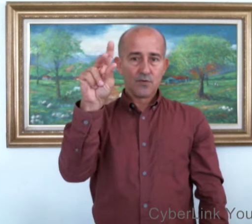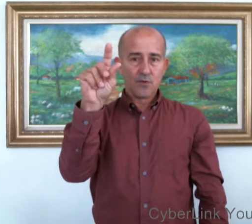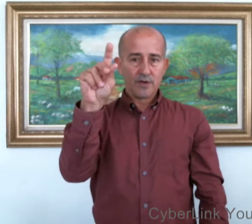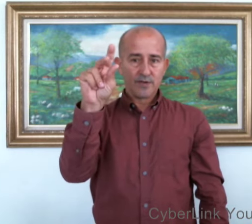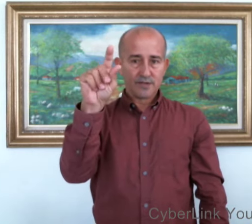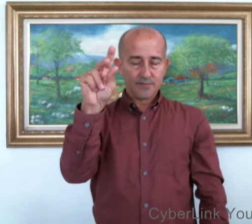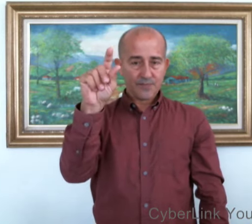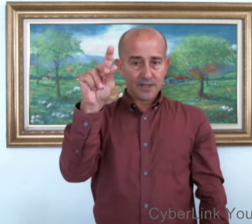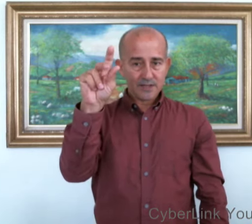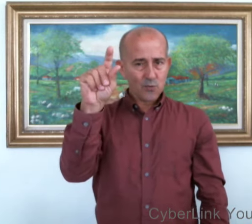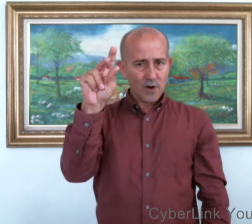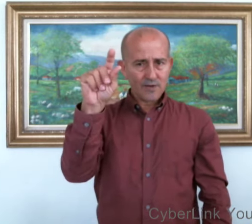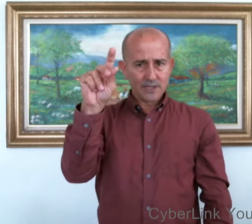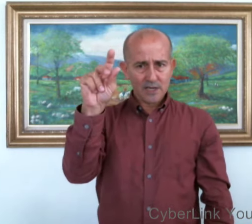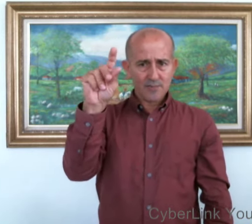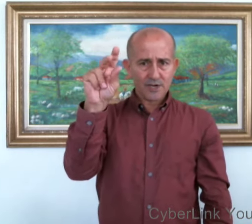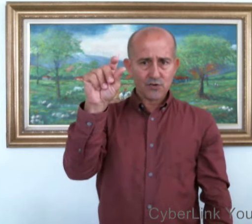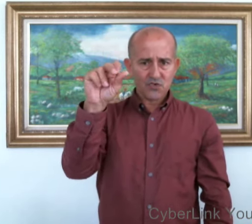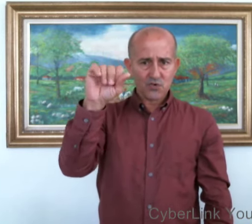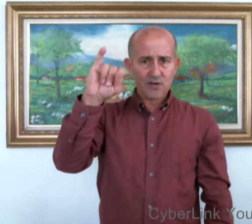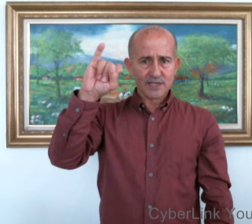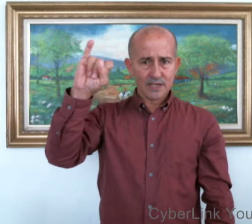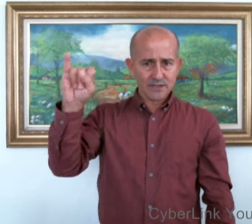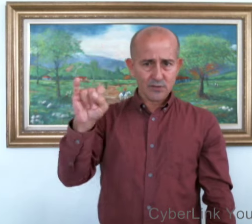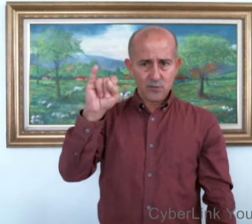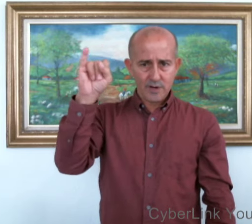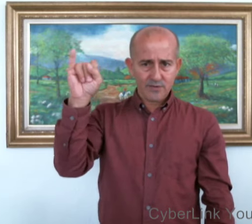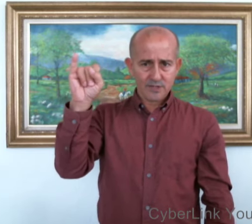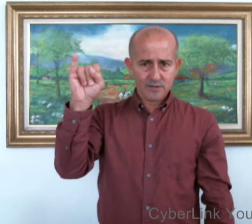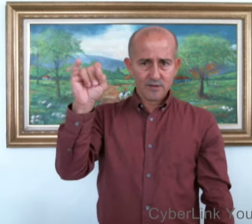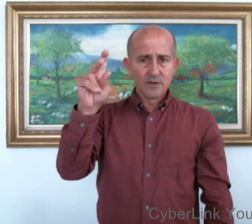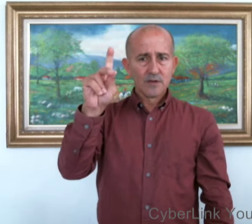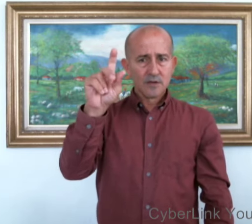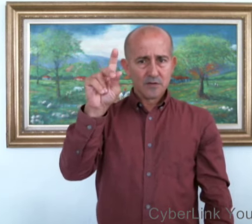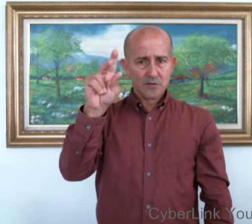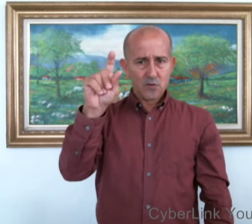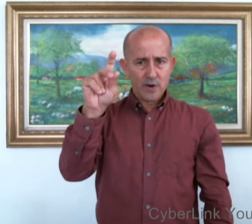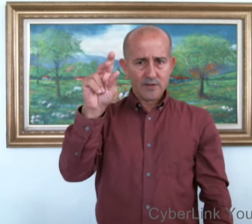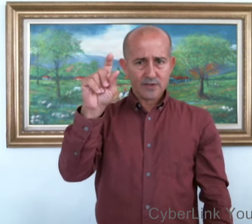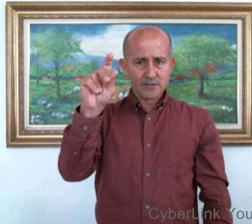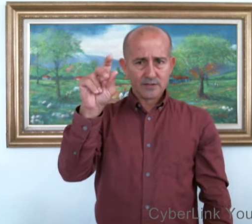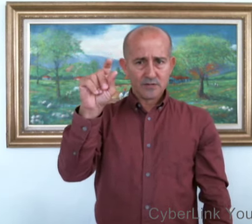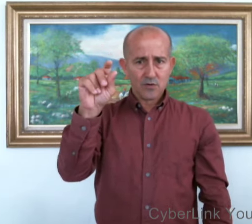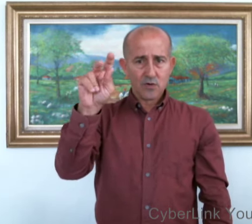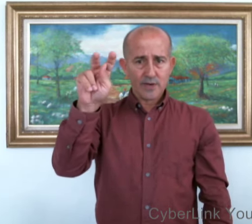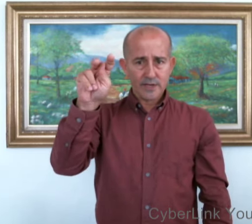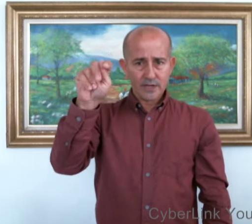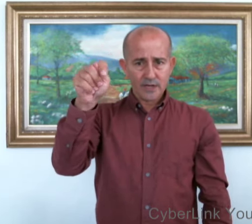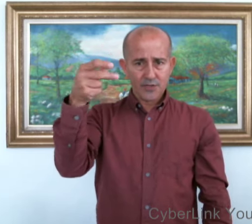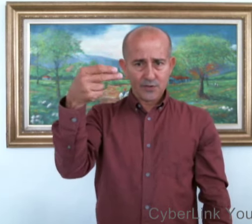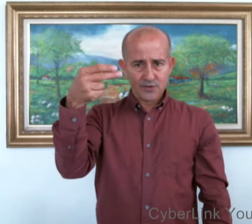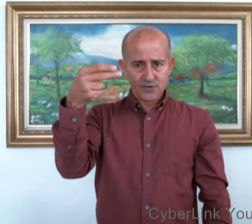Jueves. La vez jueves hay varios, solo a veces hacen jueves. Jueves. O en inglés. Thursday.